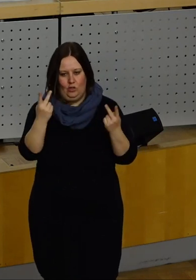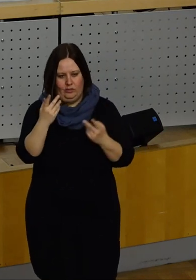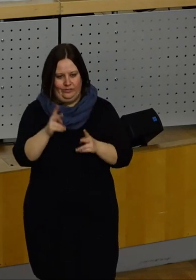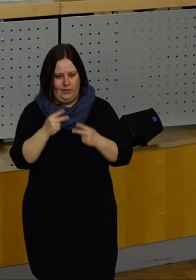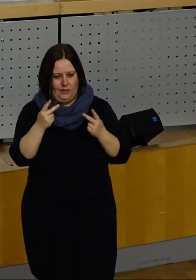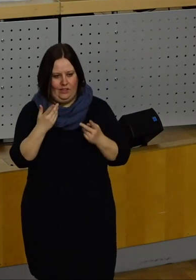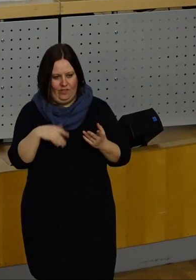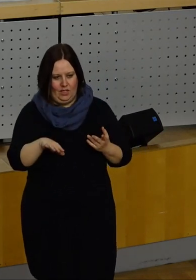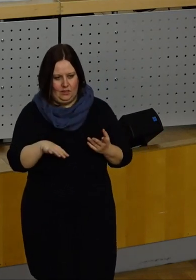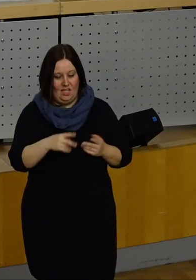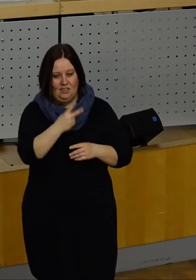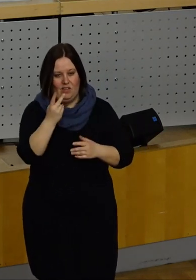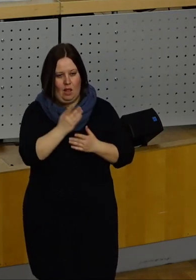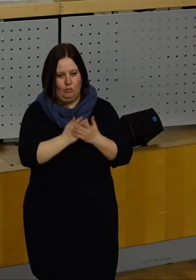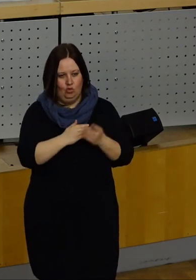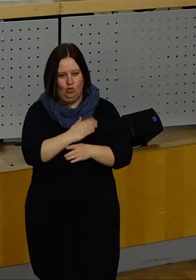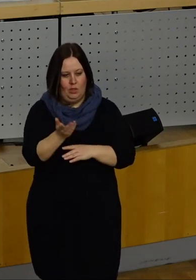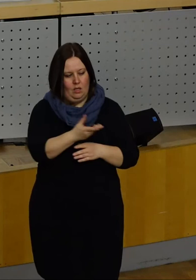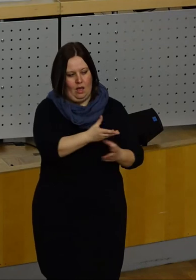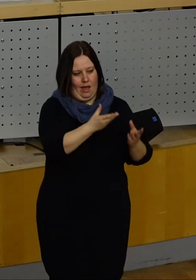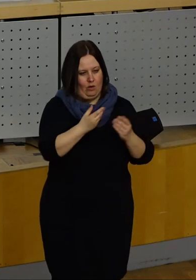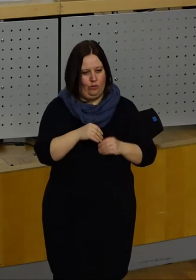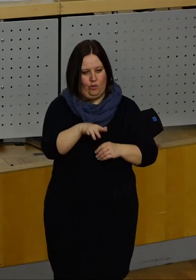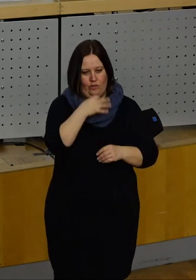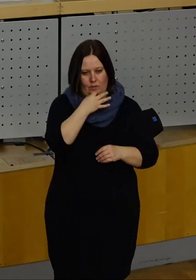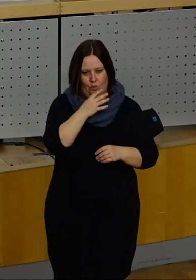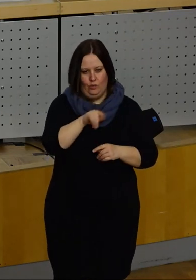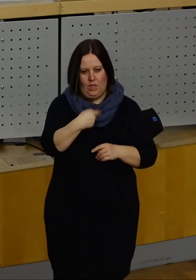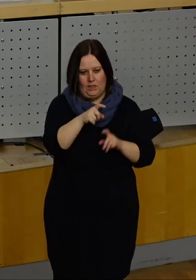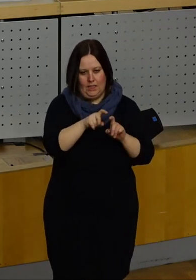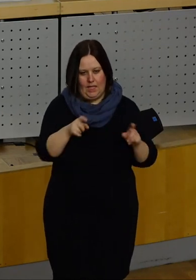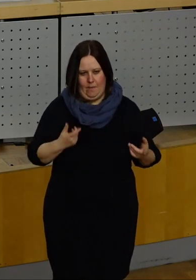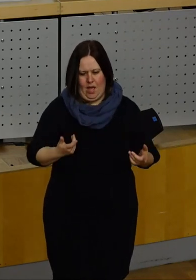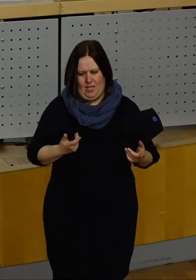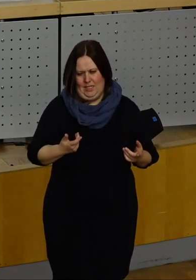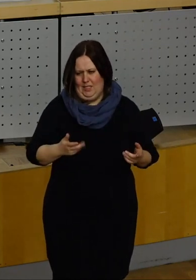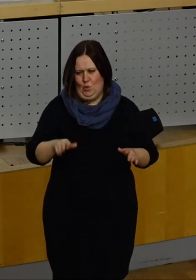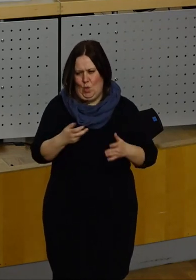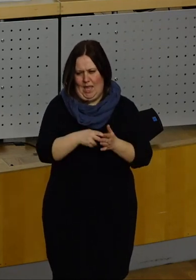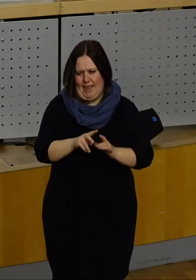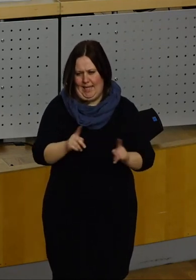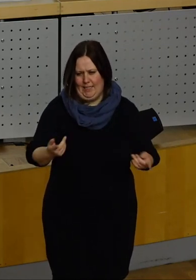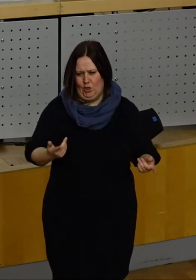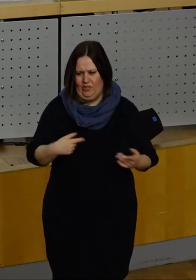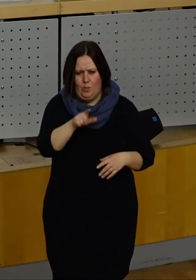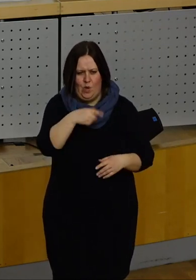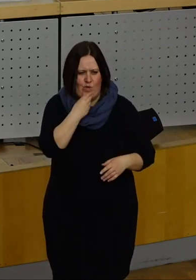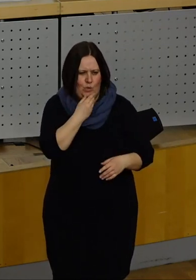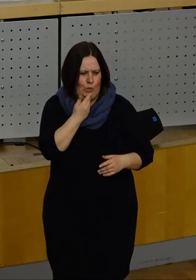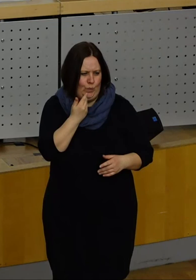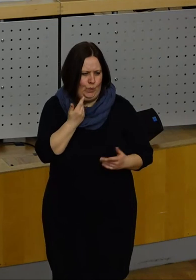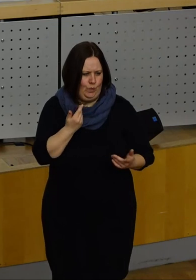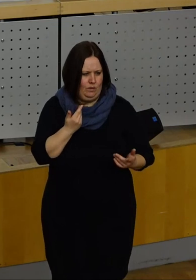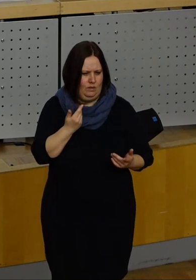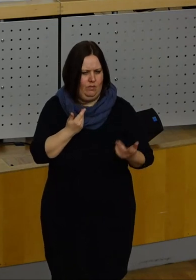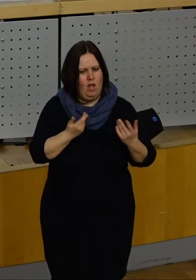werden. Zweieinhalb Stunden später wurden sie wieder reingeholt für 15 Minuten für das nächste Thema. Das muss nicht sein. Das ist nicht bürgerfreundlich. Nicht bürgerfreundlich